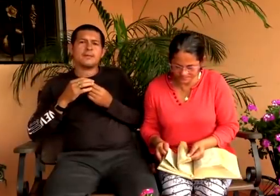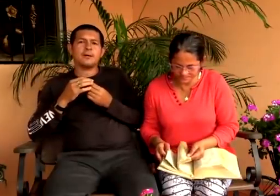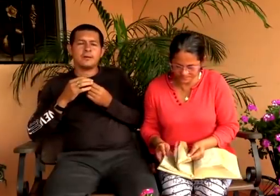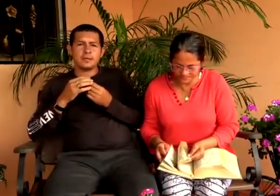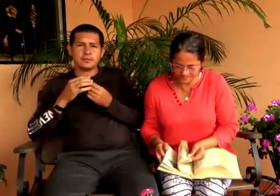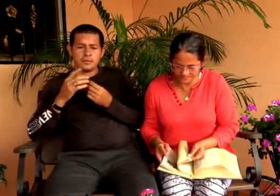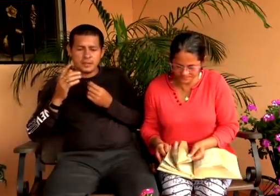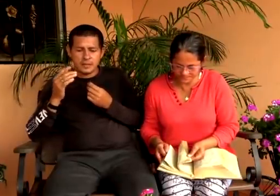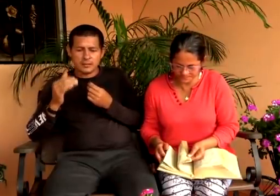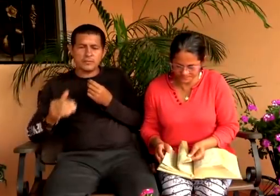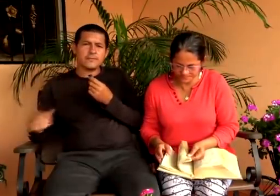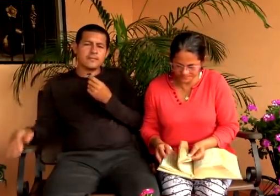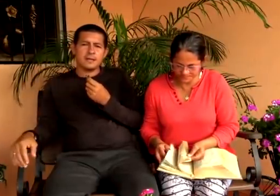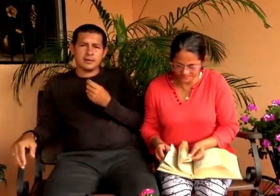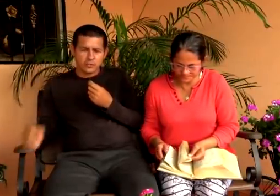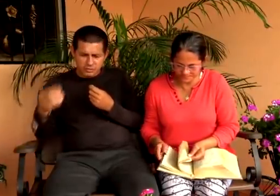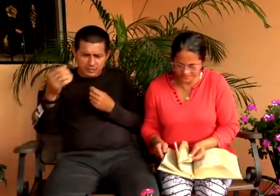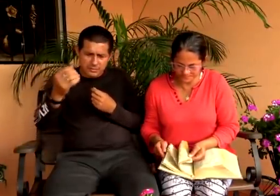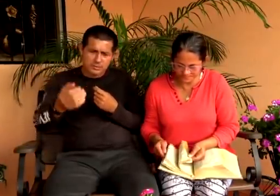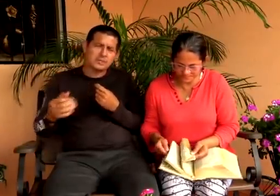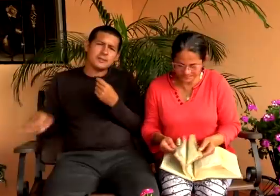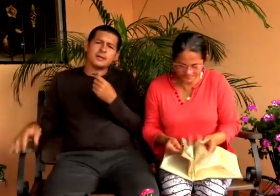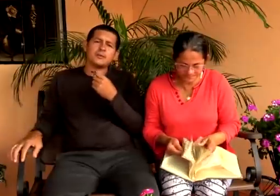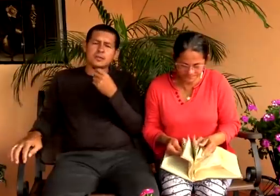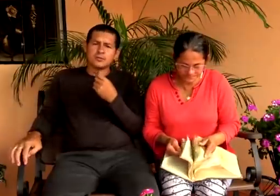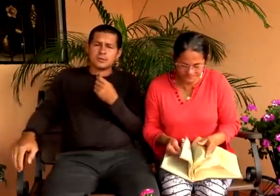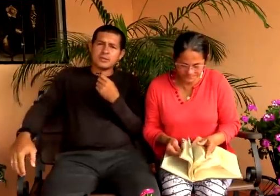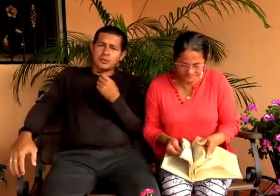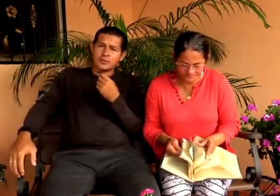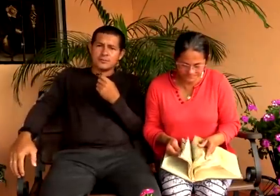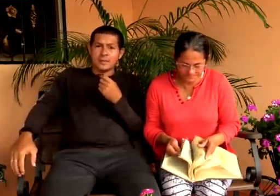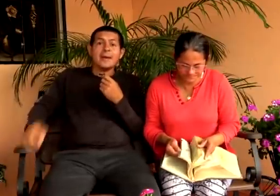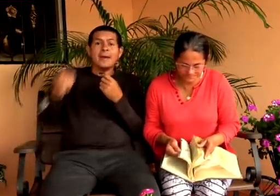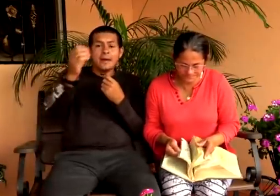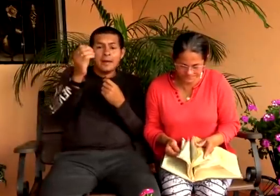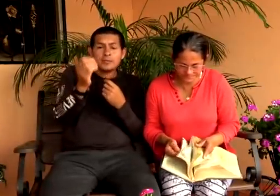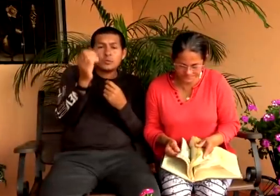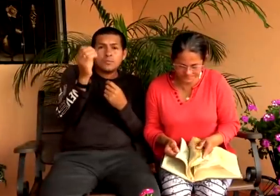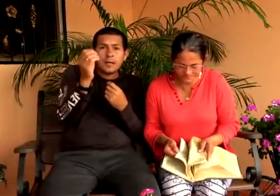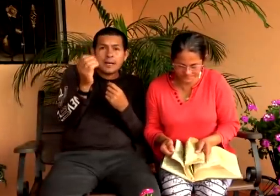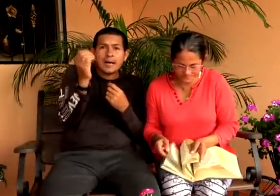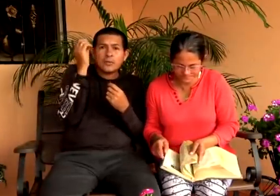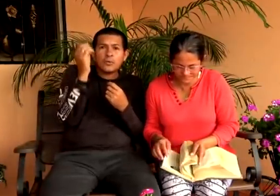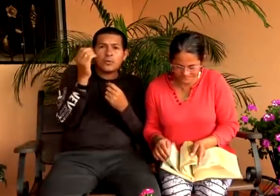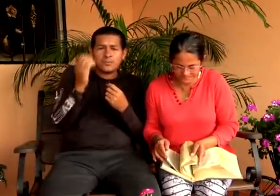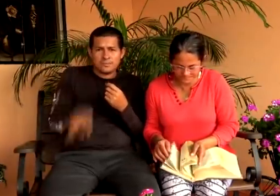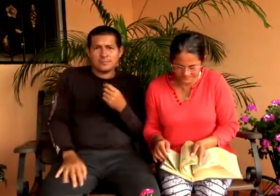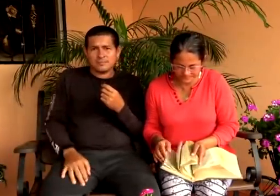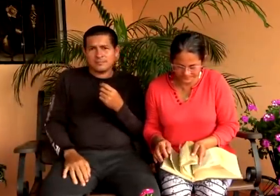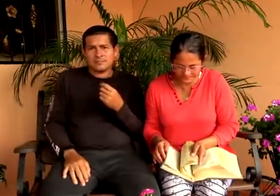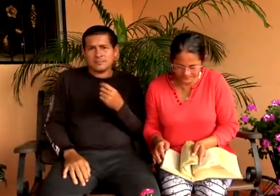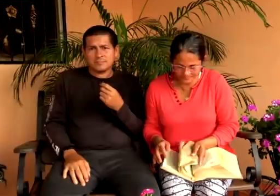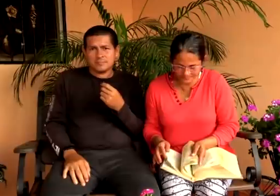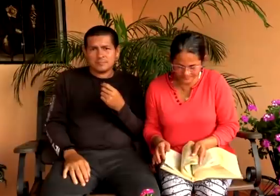amados hermanos si tiene algún familiar o los que nos están siguiendo que no son católicos es un pecado